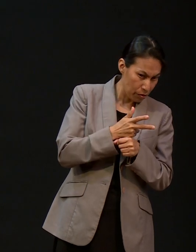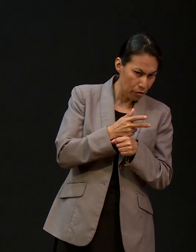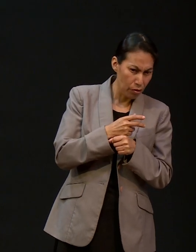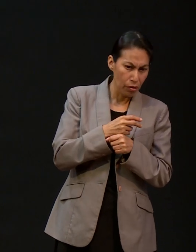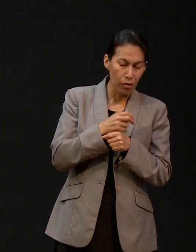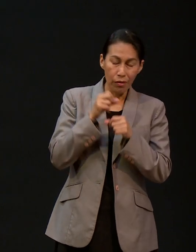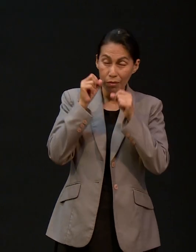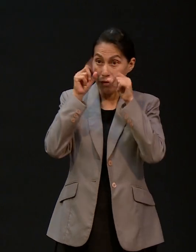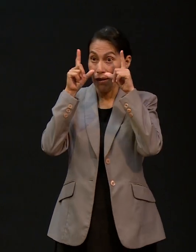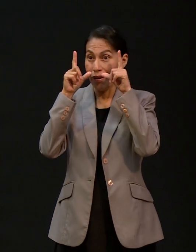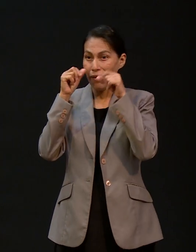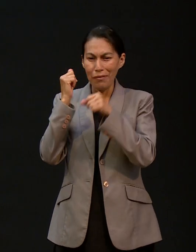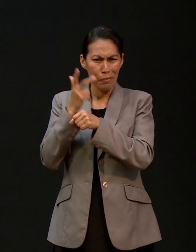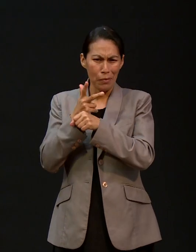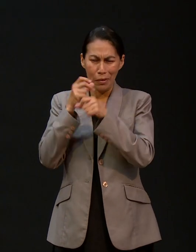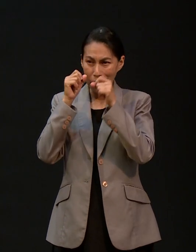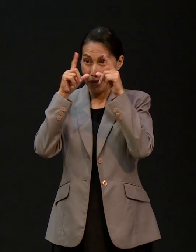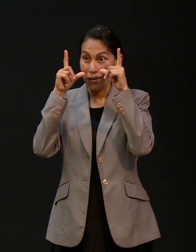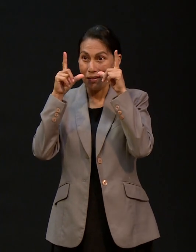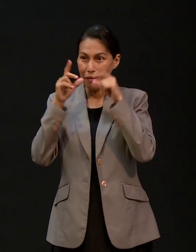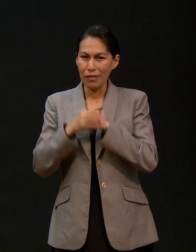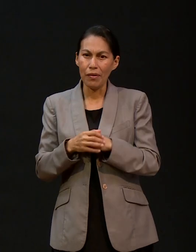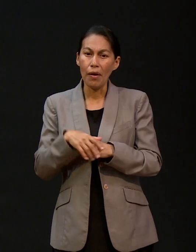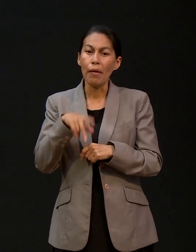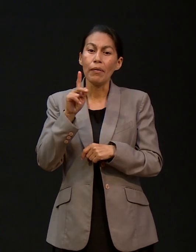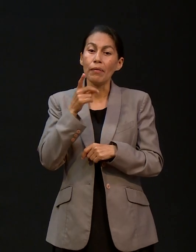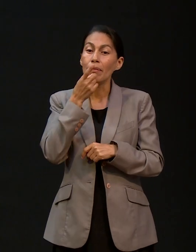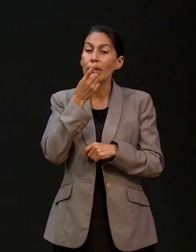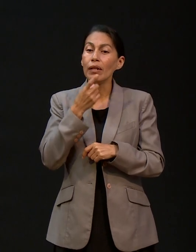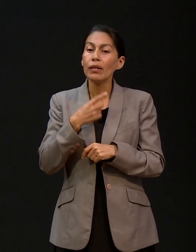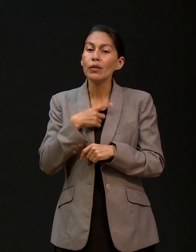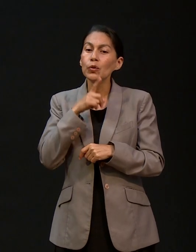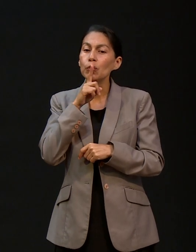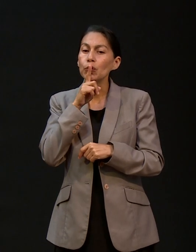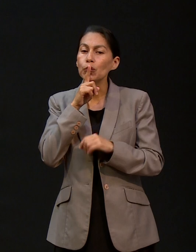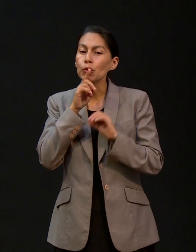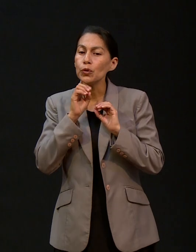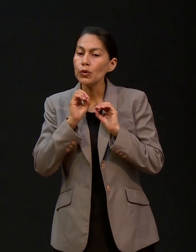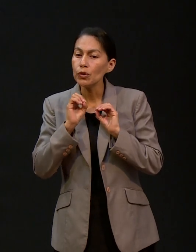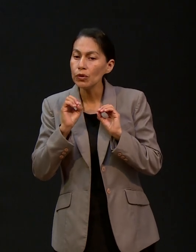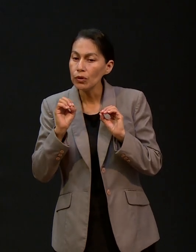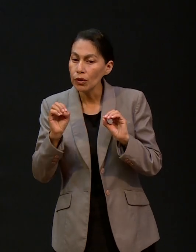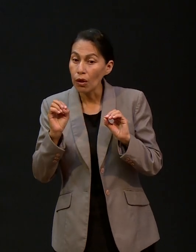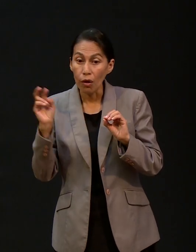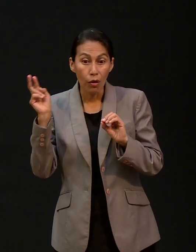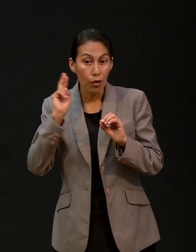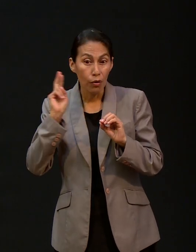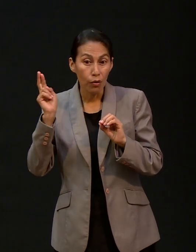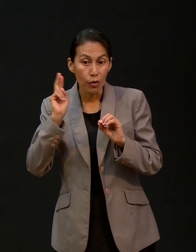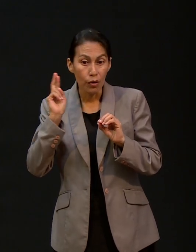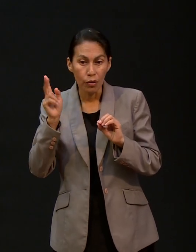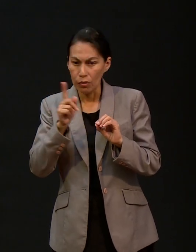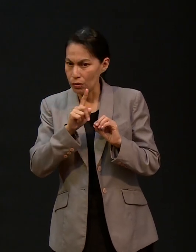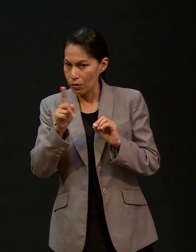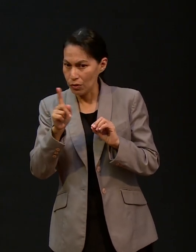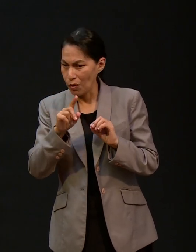temprano y pues muy temprano despertaba. Pero me decían, tienes que estar calladita, no puedes hacer mucho ruido,